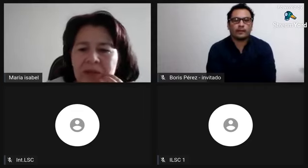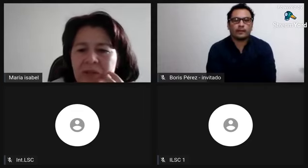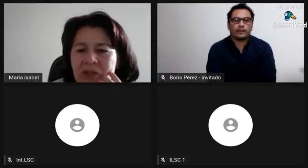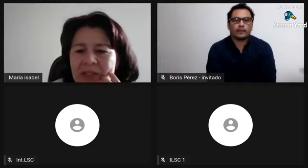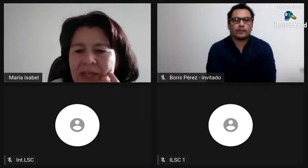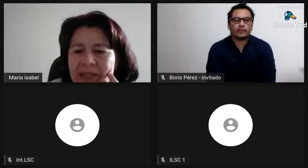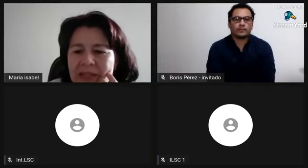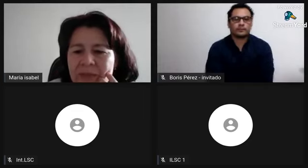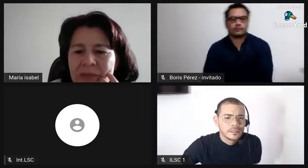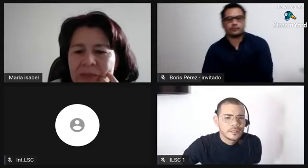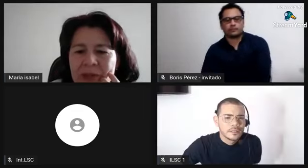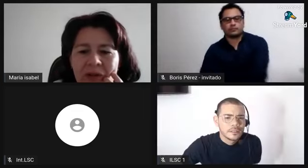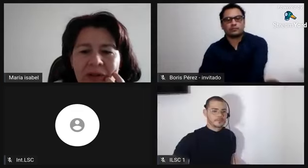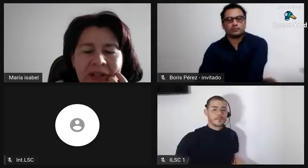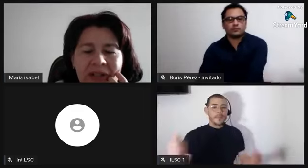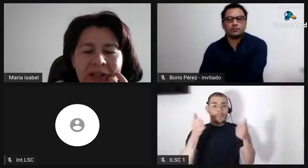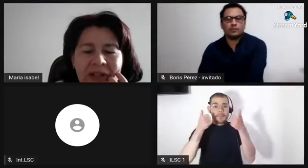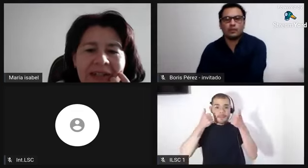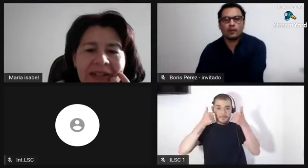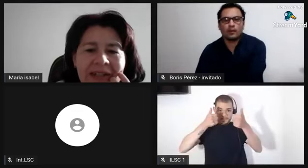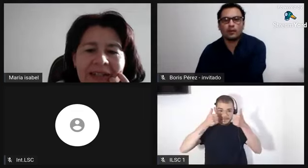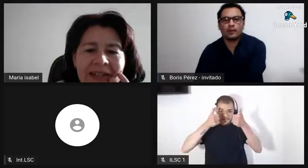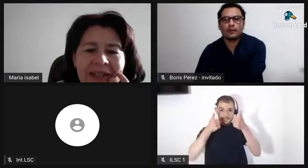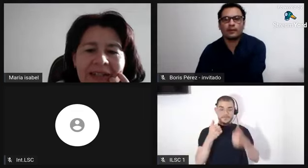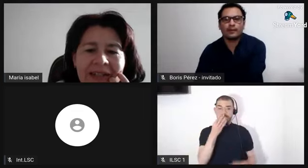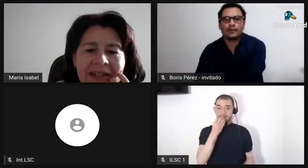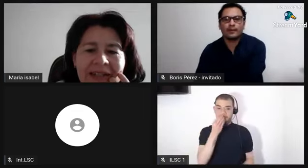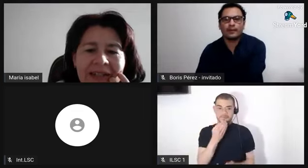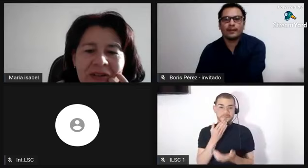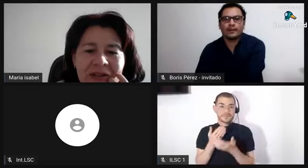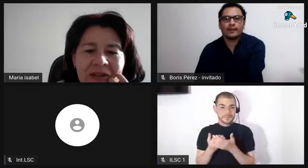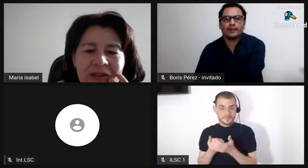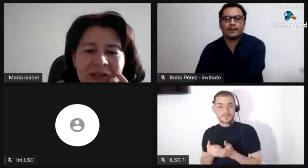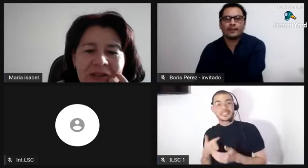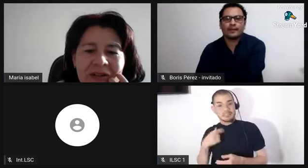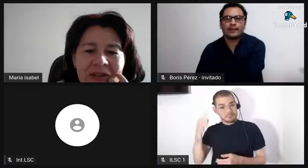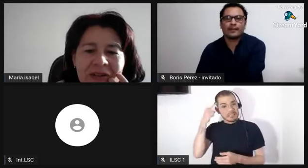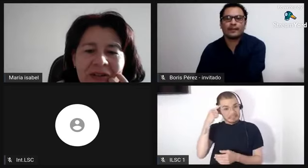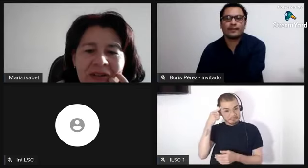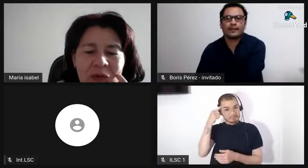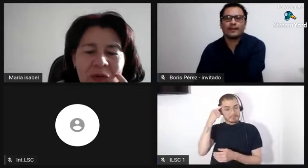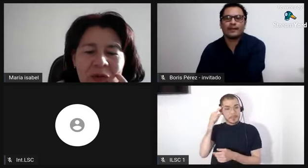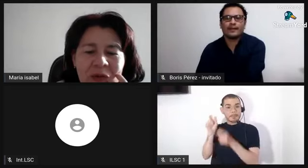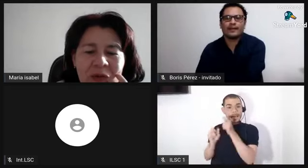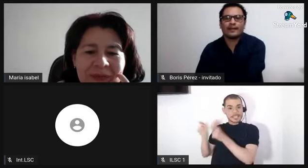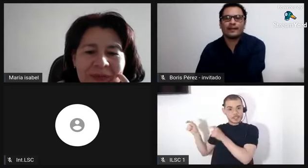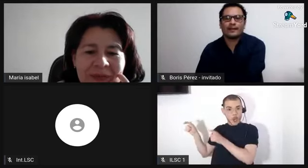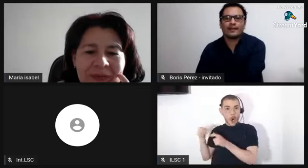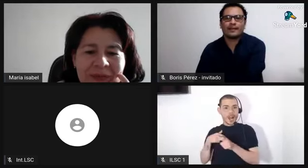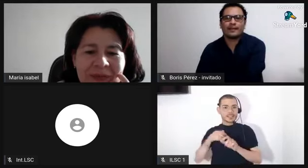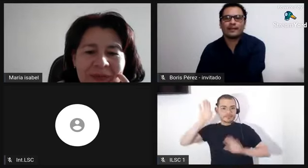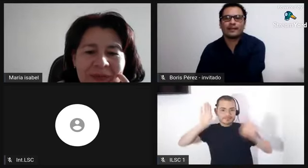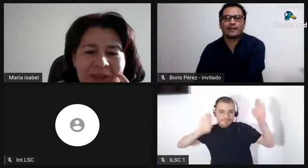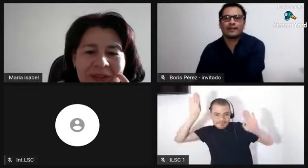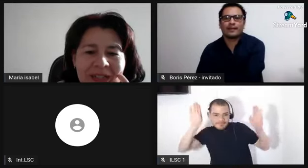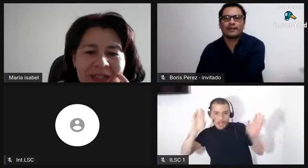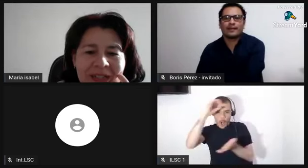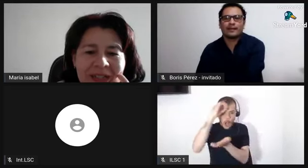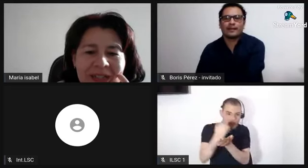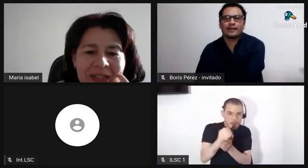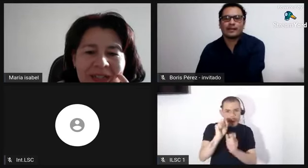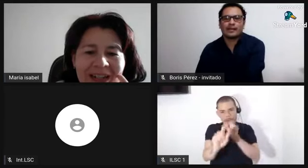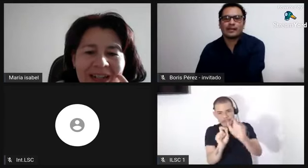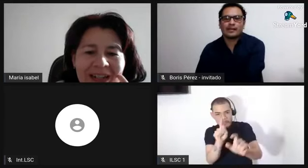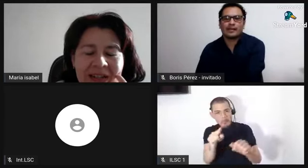Bien, Boris, muchas gracias. Pues, bueno, creo que hay interés en este tema y eso es muy positivo. A